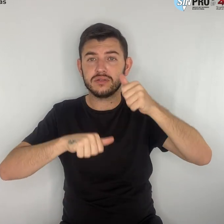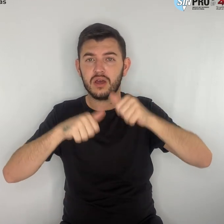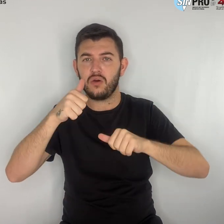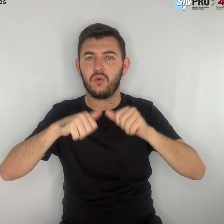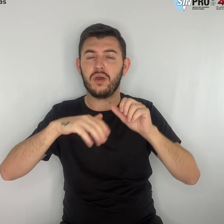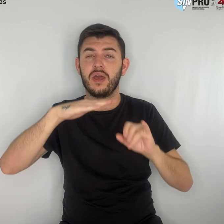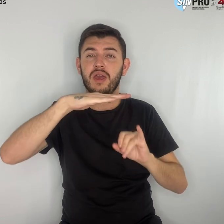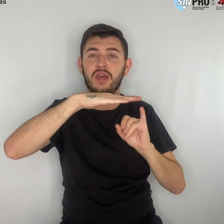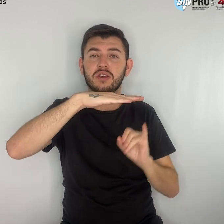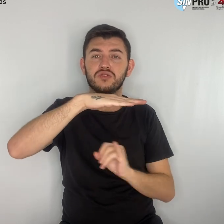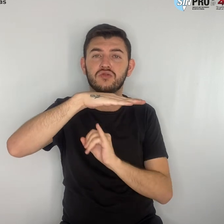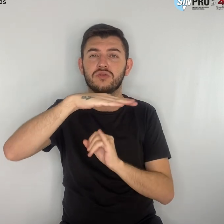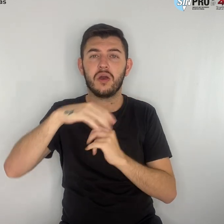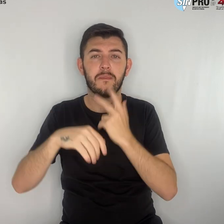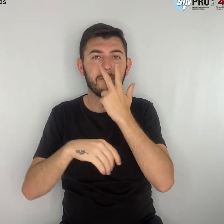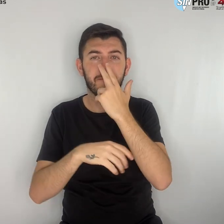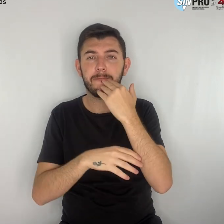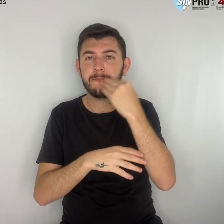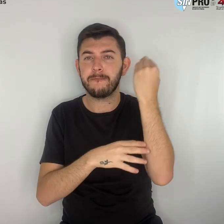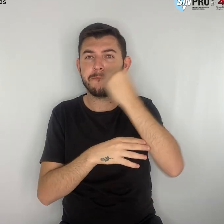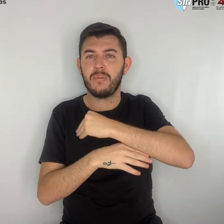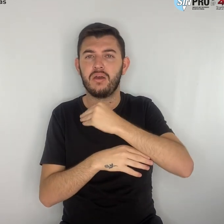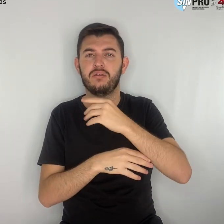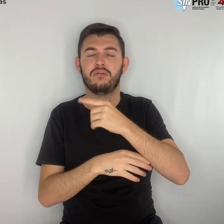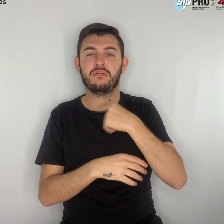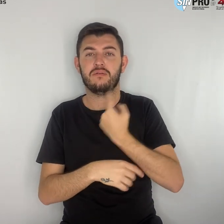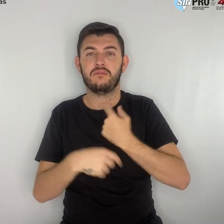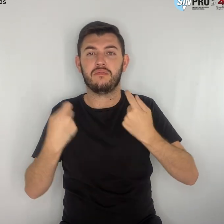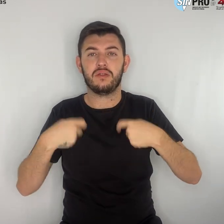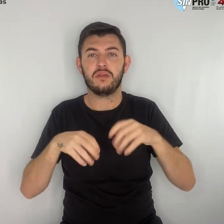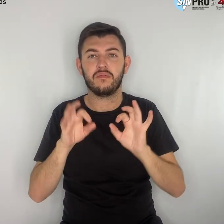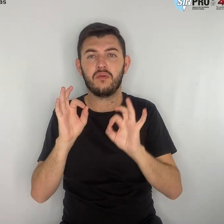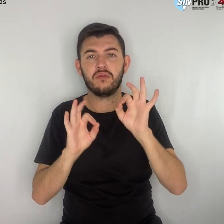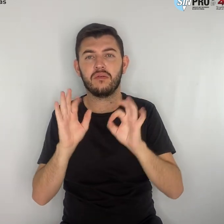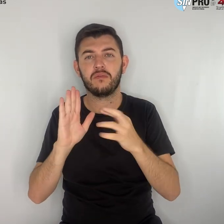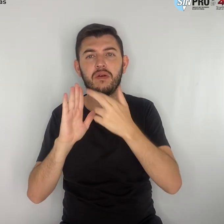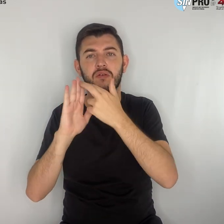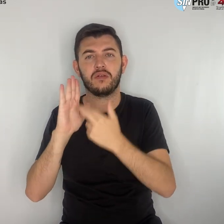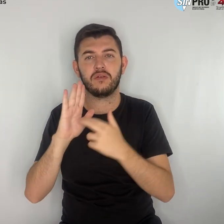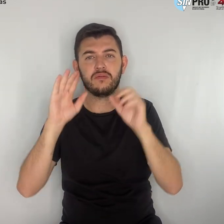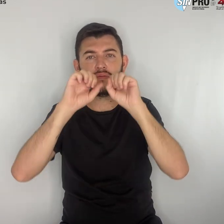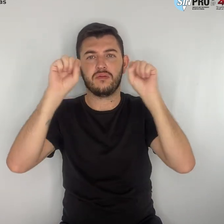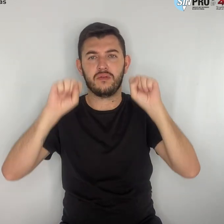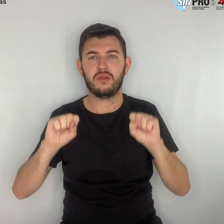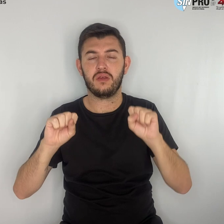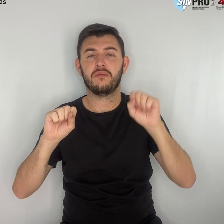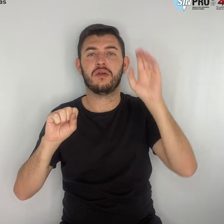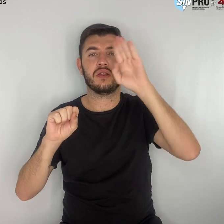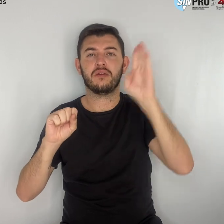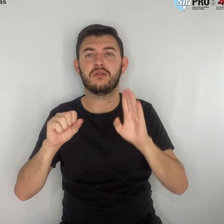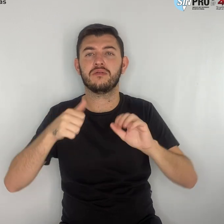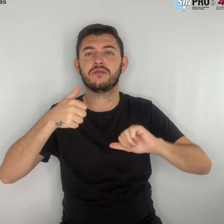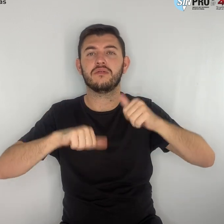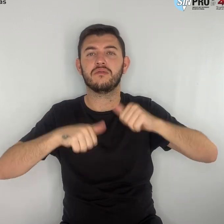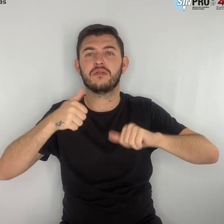É preciso avançar na regulamentação do Sistema Nacional de Avaliação da Educação Básica,